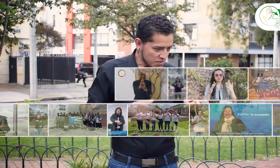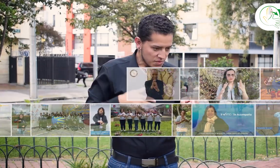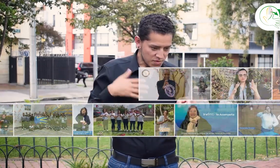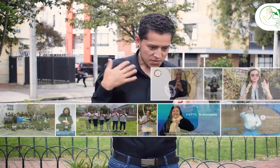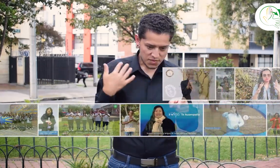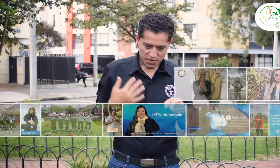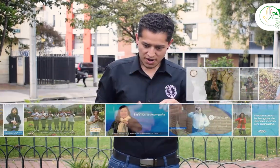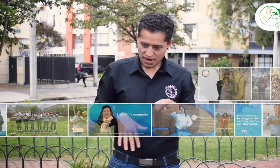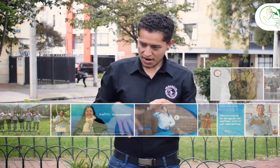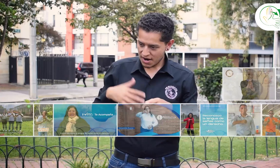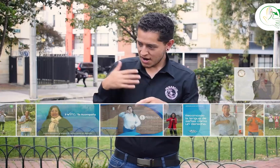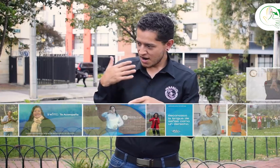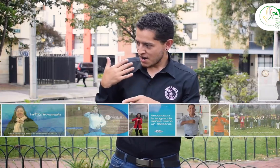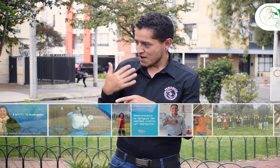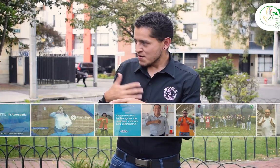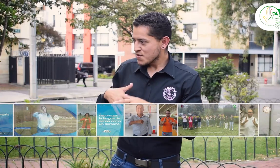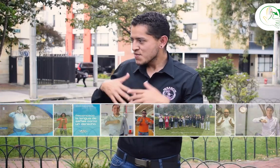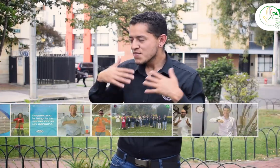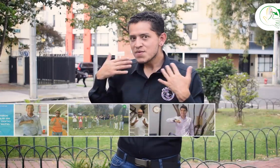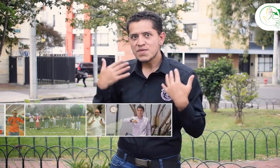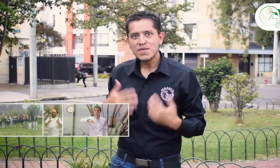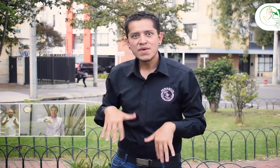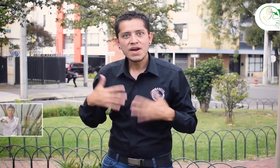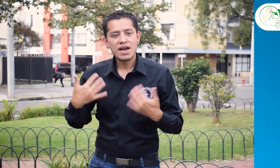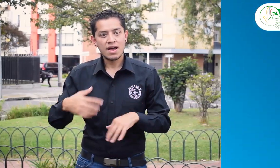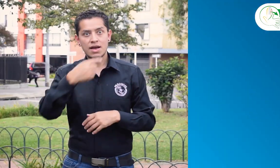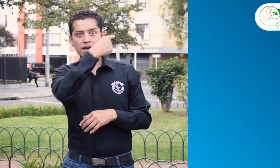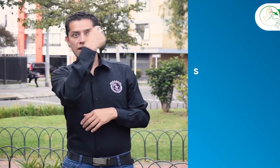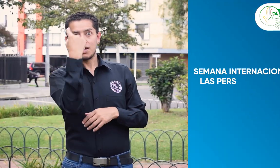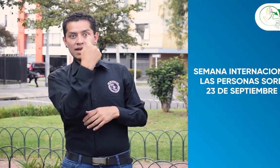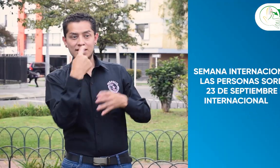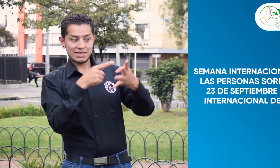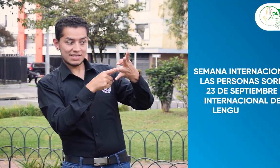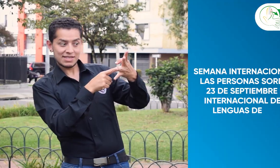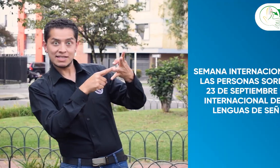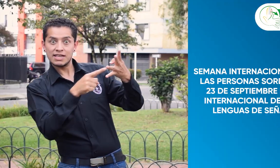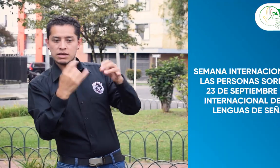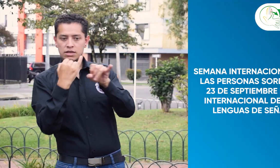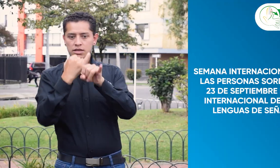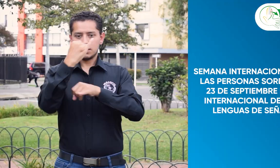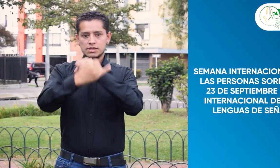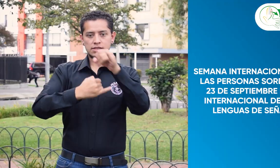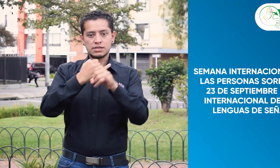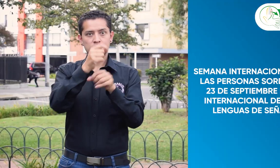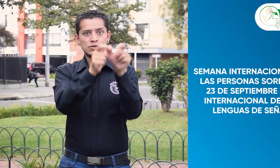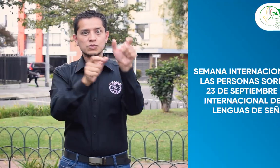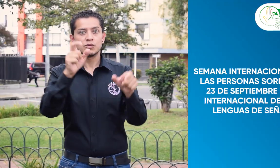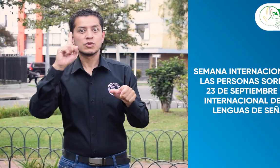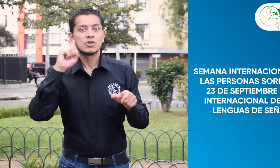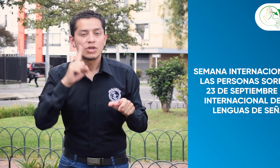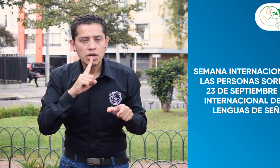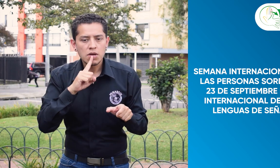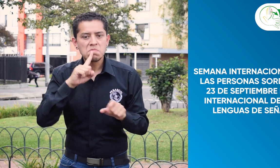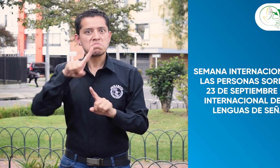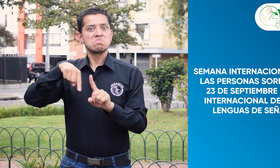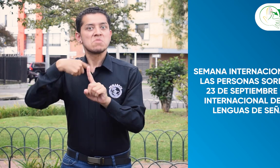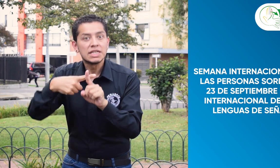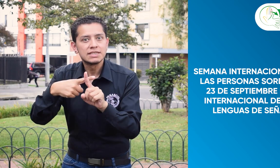wow. Wow, tercera semana de septiembre, Semana Internacional de las